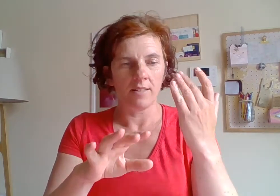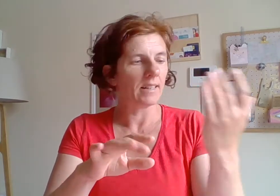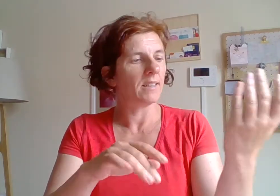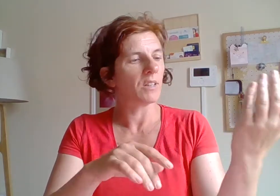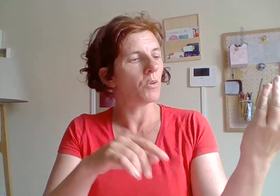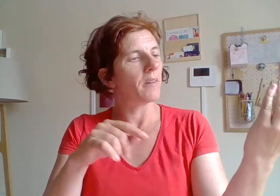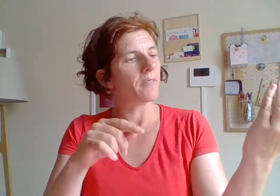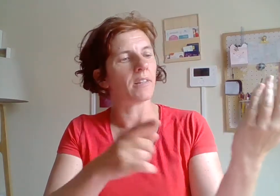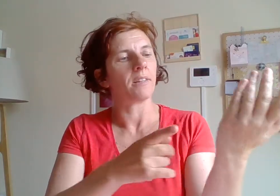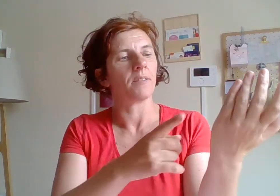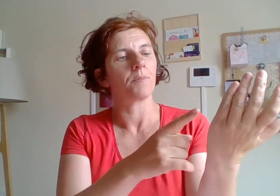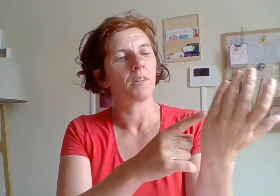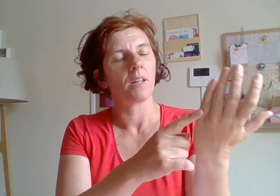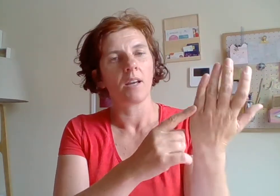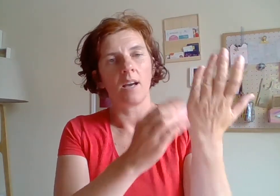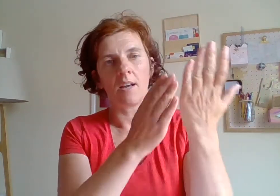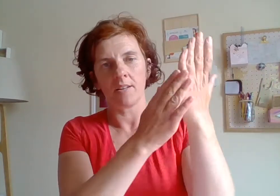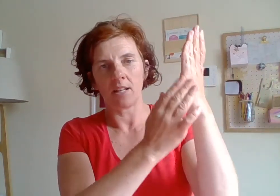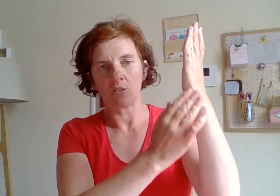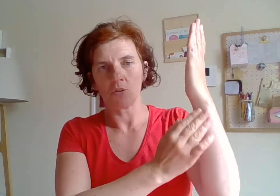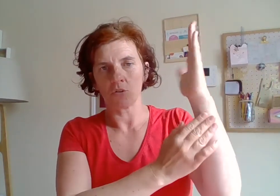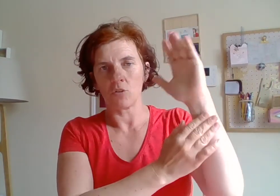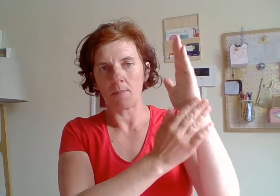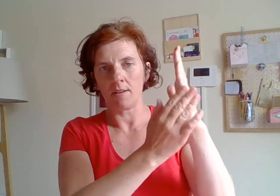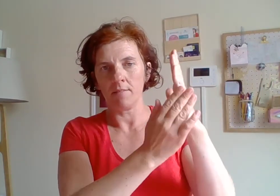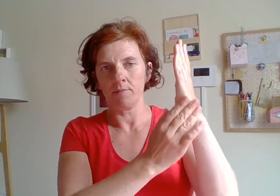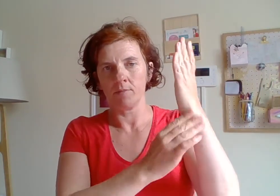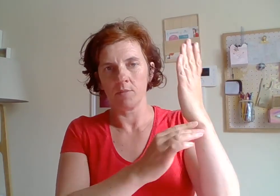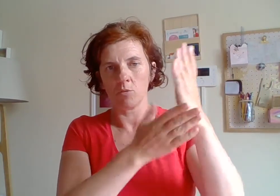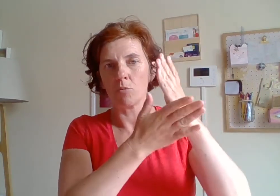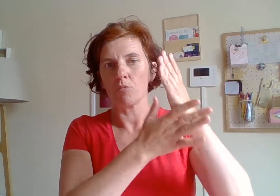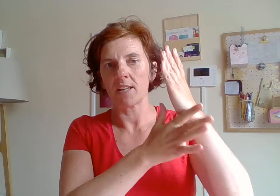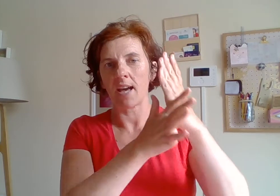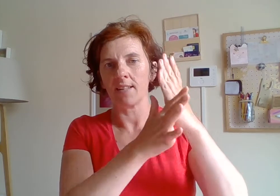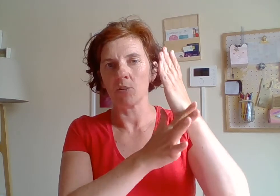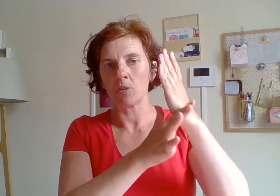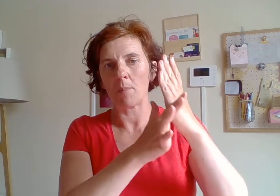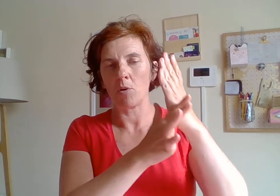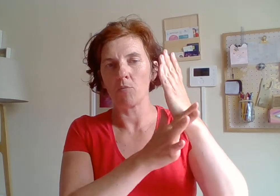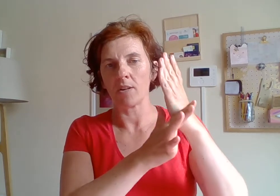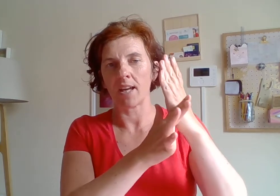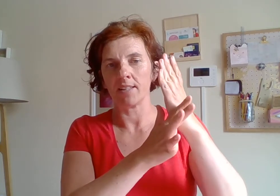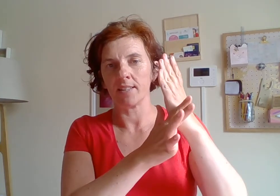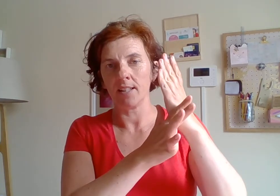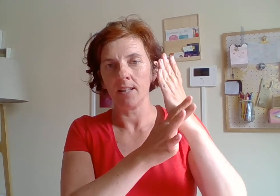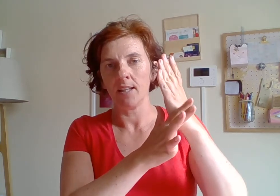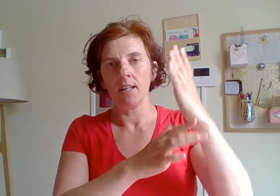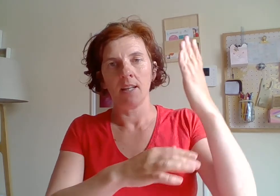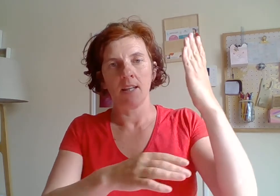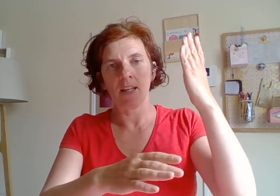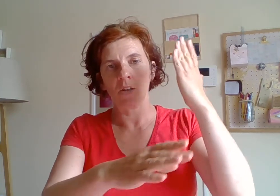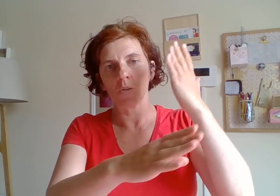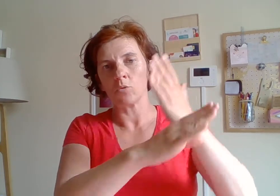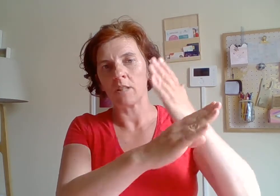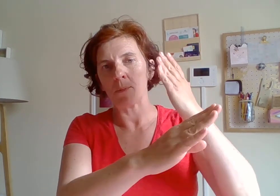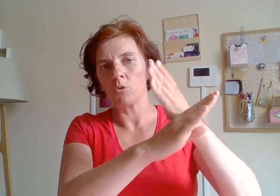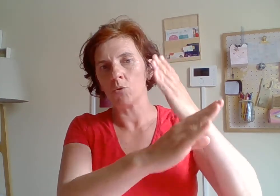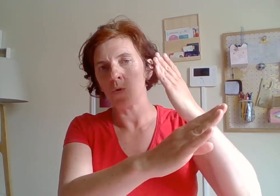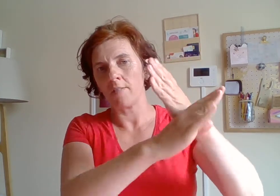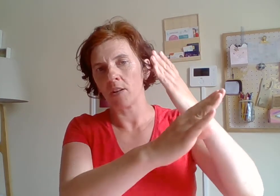Technique EFT, avec la tranche de la main, donc le point karaté, ce qu'on appelle le point karaté. Et quand on tape dessus avec